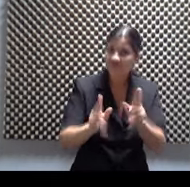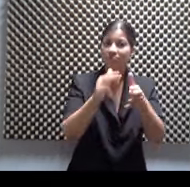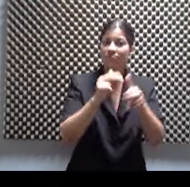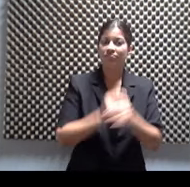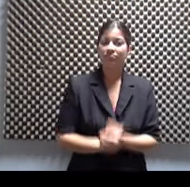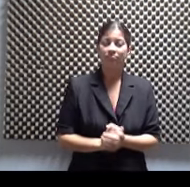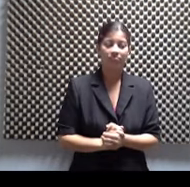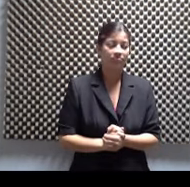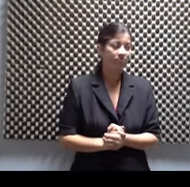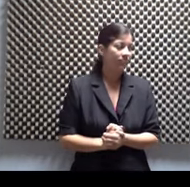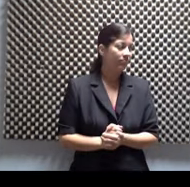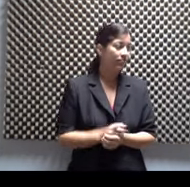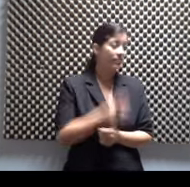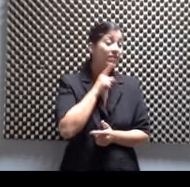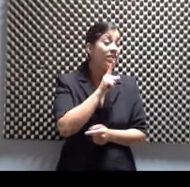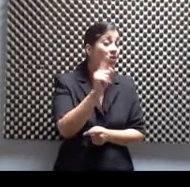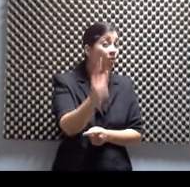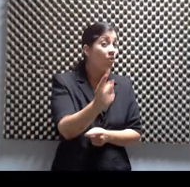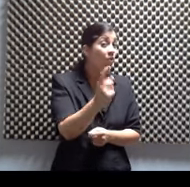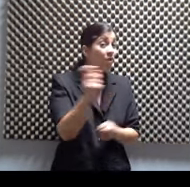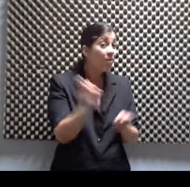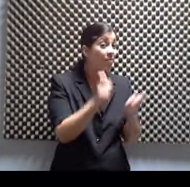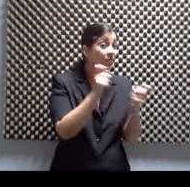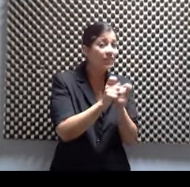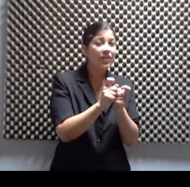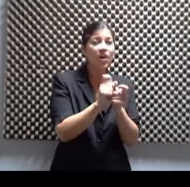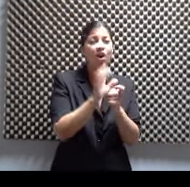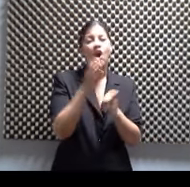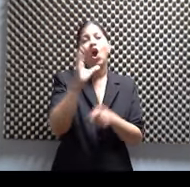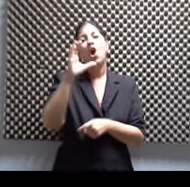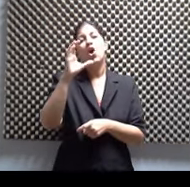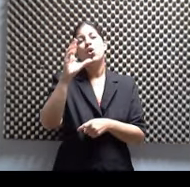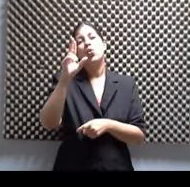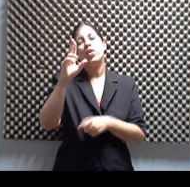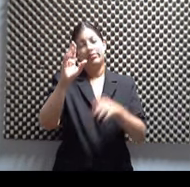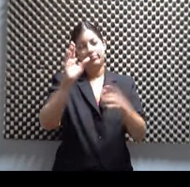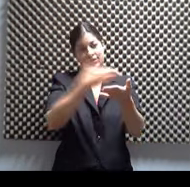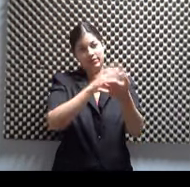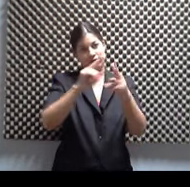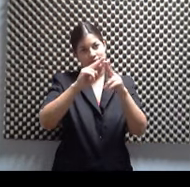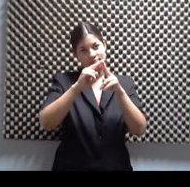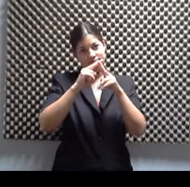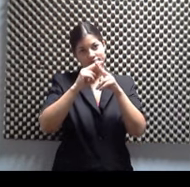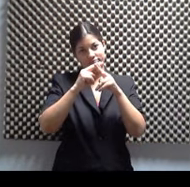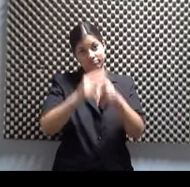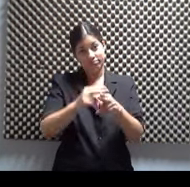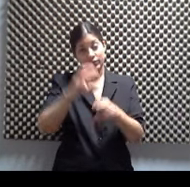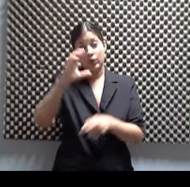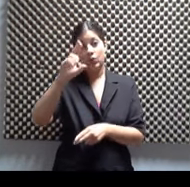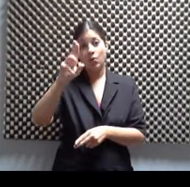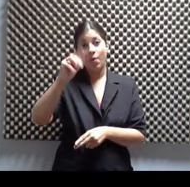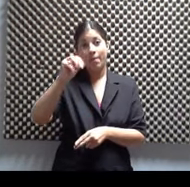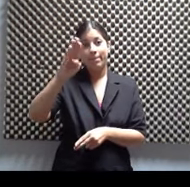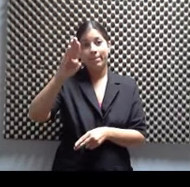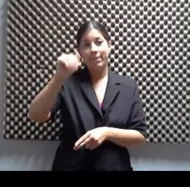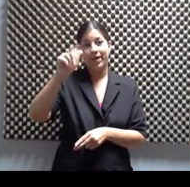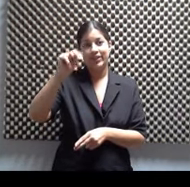un caso específico, el kumbanchero, en una versión magistral. Ah. Donde demuestra todo el dominio que tiene Furito en